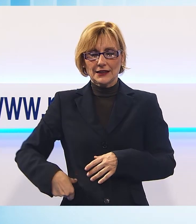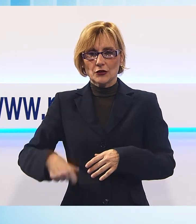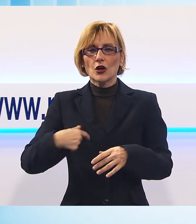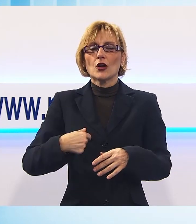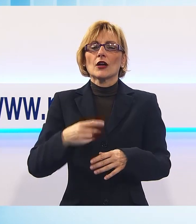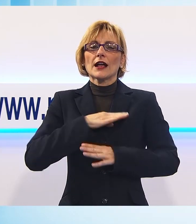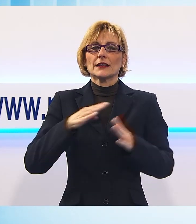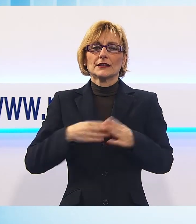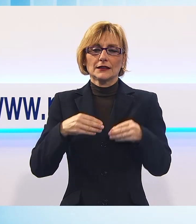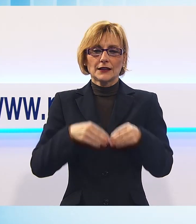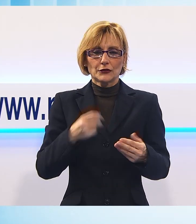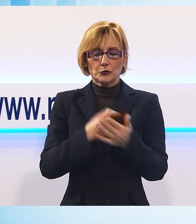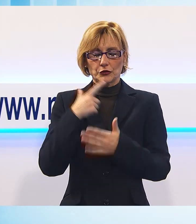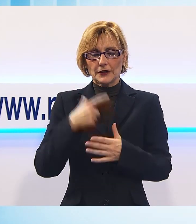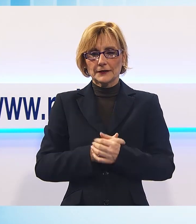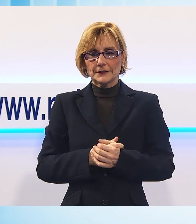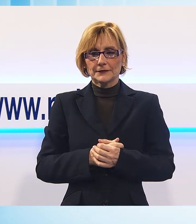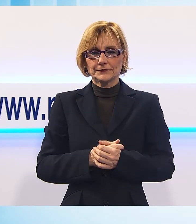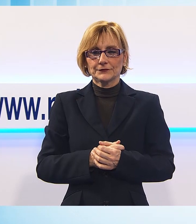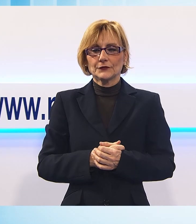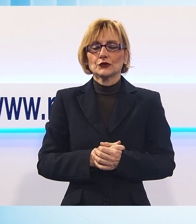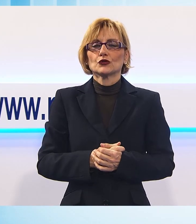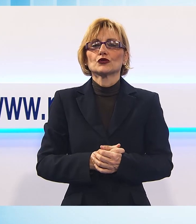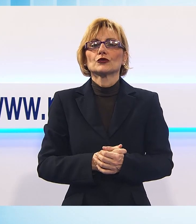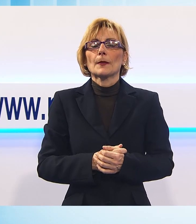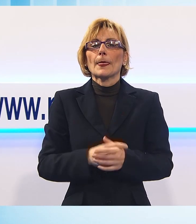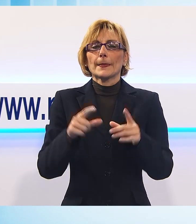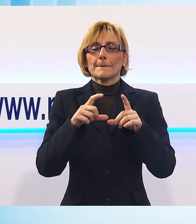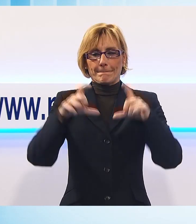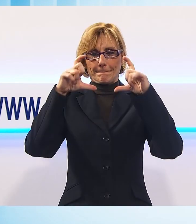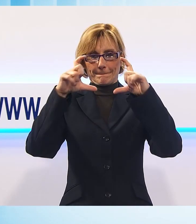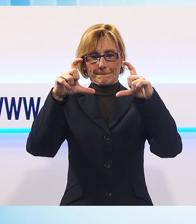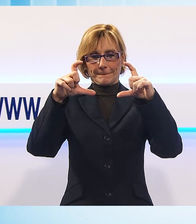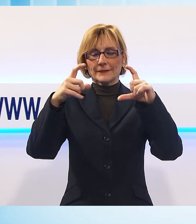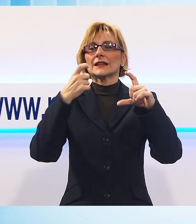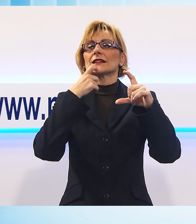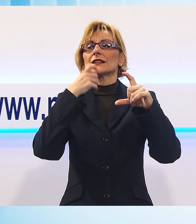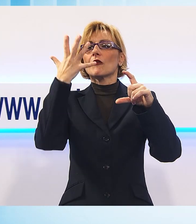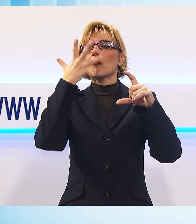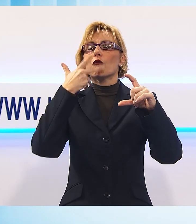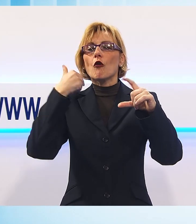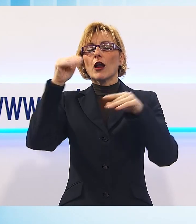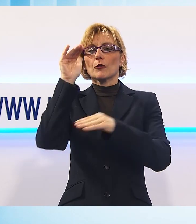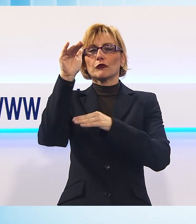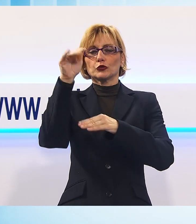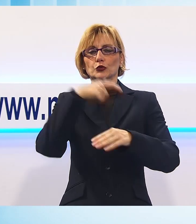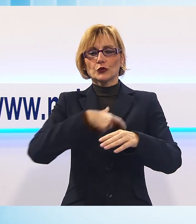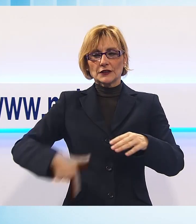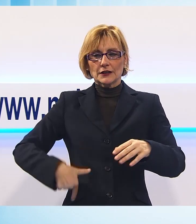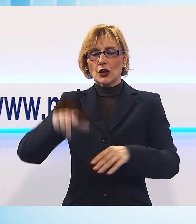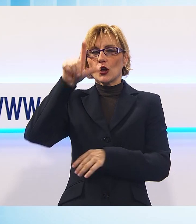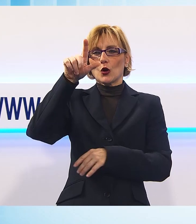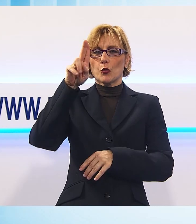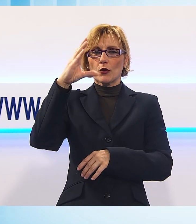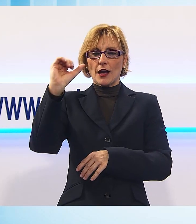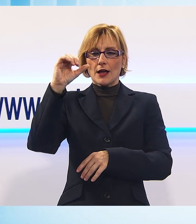partiti. Sfondo blu con una scritta che dice in modo chiaro e netto chi vogliono come prossimo sindaco di Capannori, Luca Menesini.